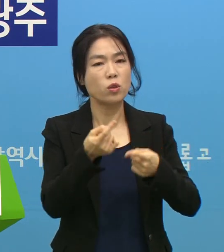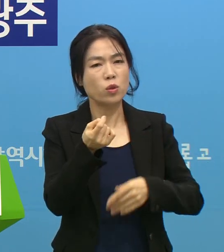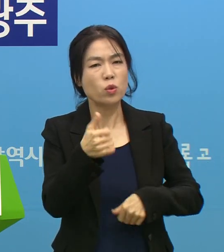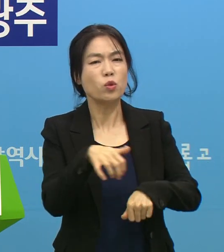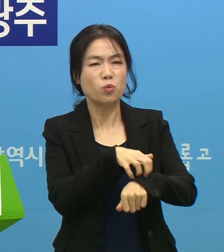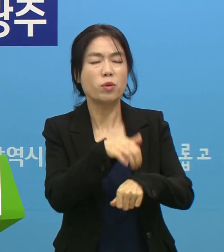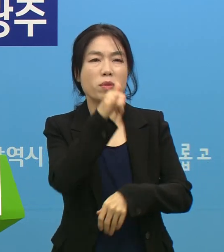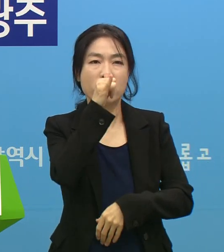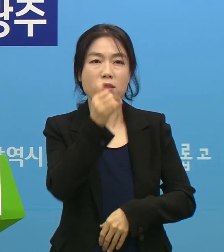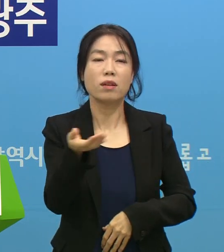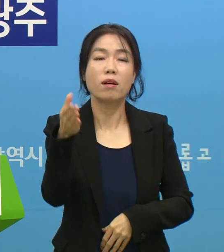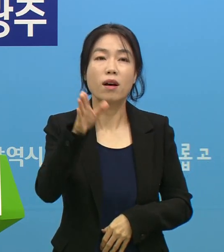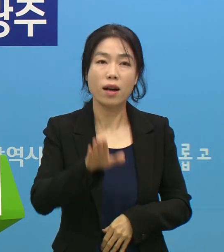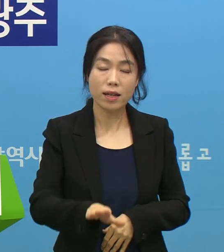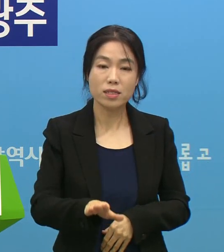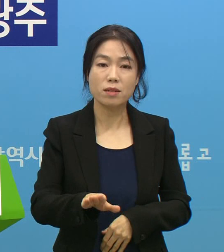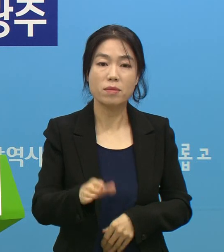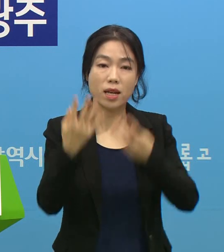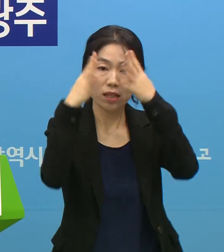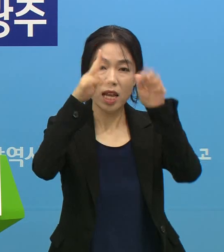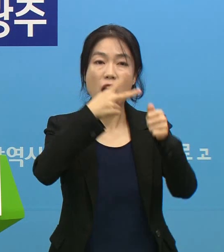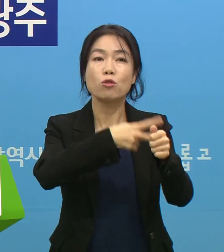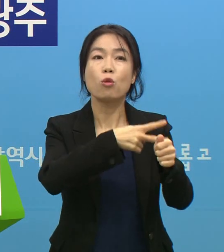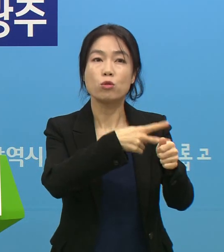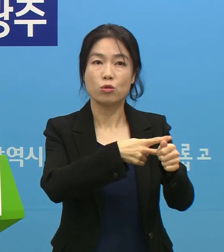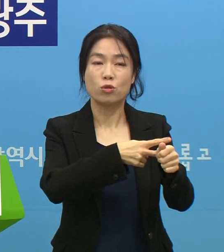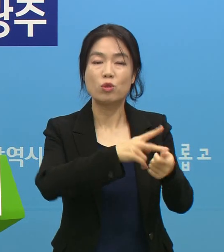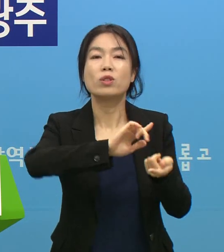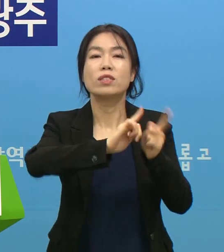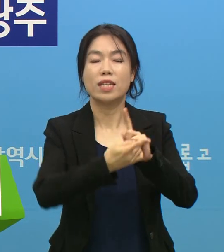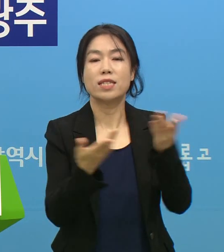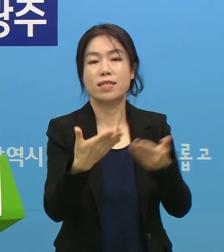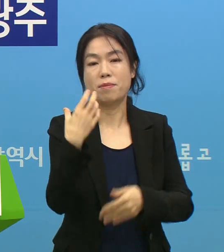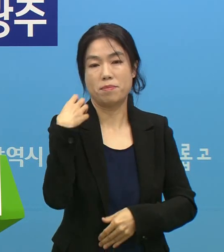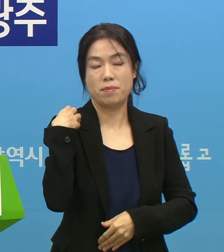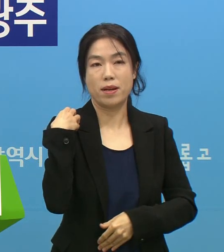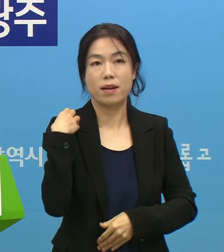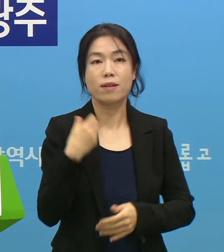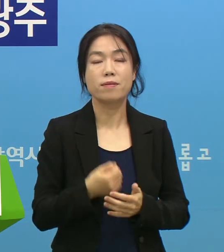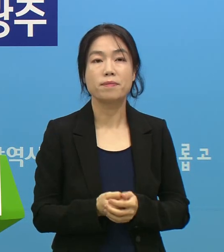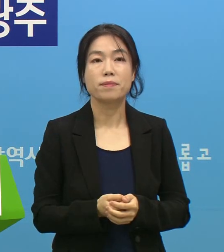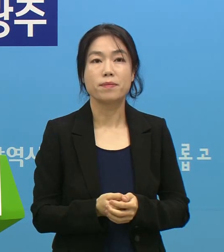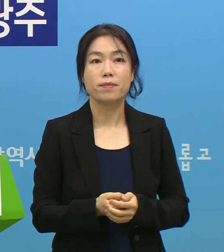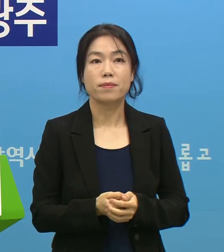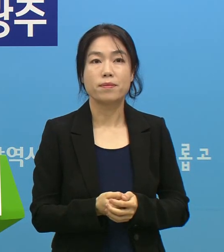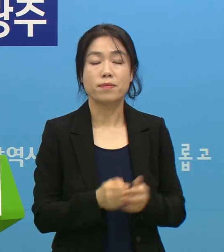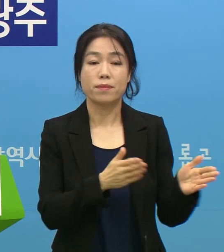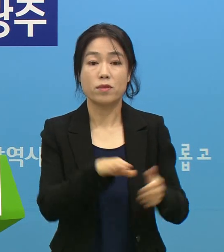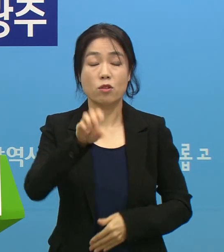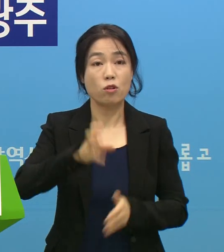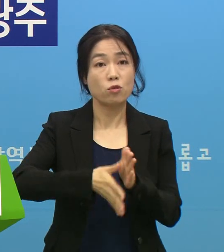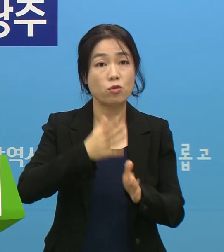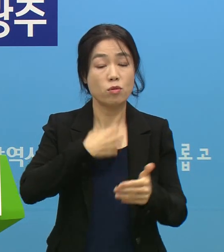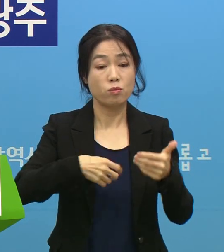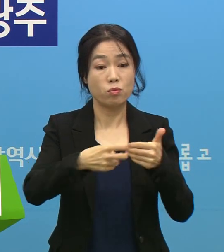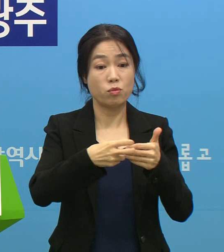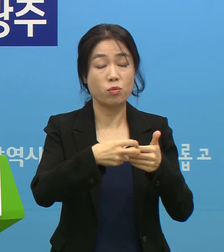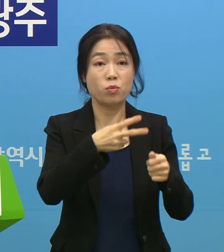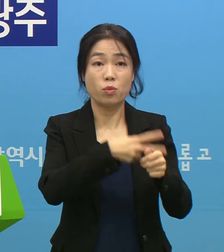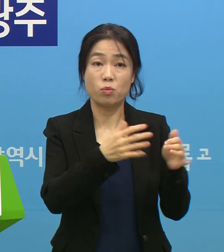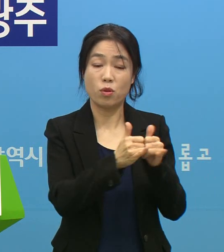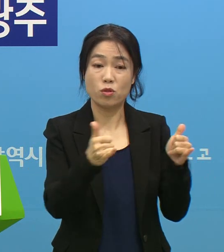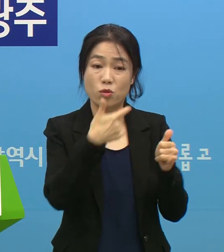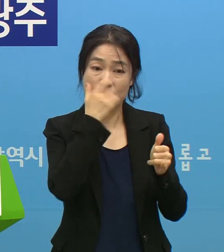불편함이 있습니다만 교수님께서 그걸 대처하고 있는 것으로 알고 있습니다. 그다음에 광주시가 의료진 부족 호소